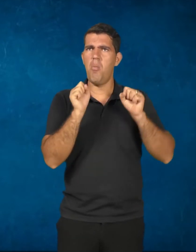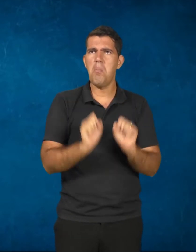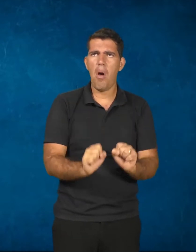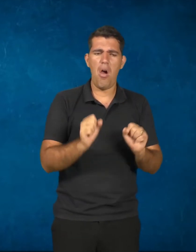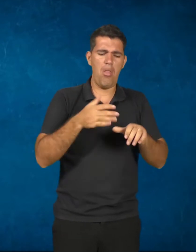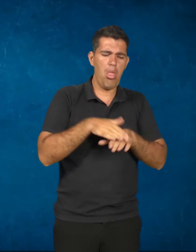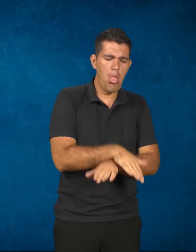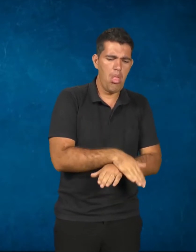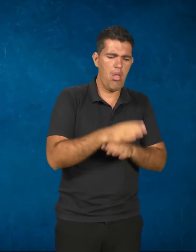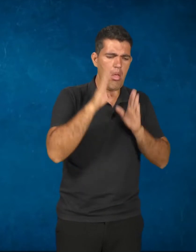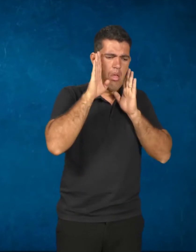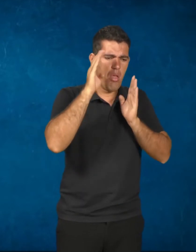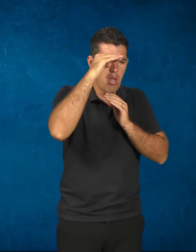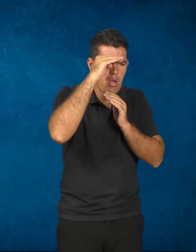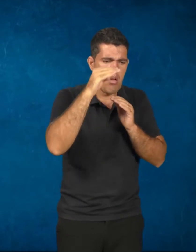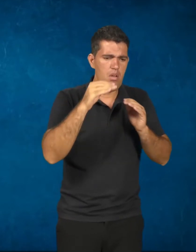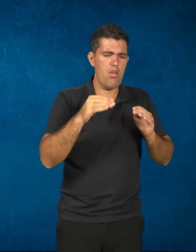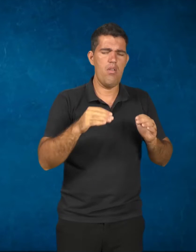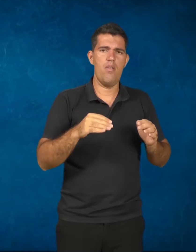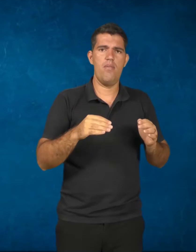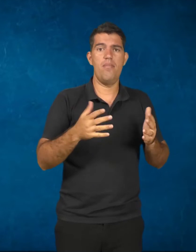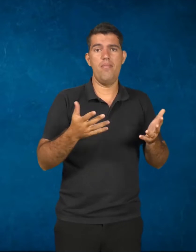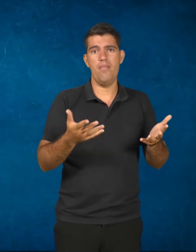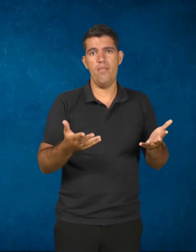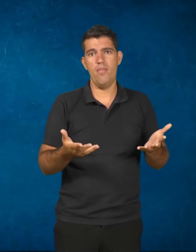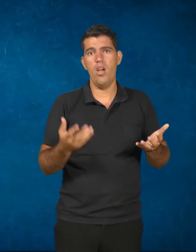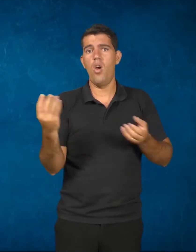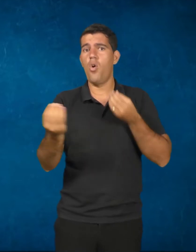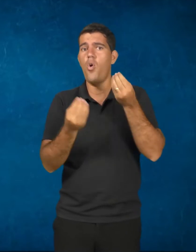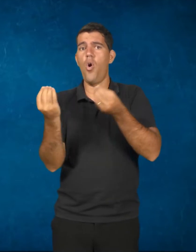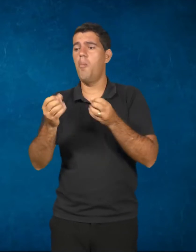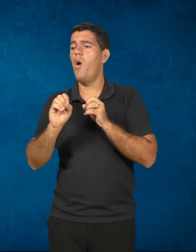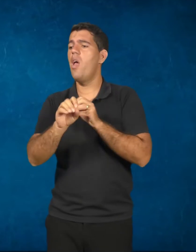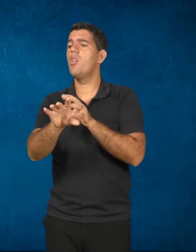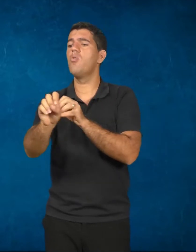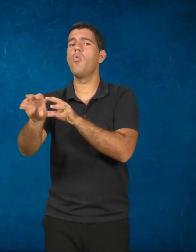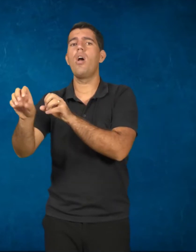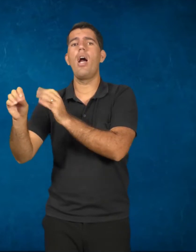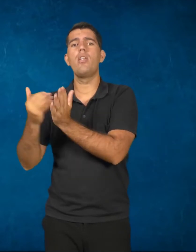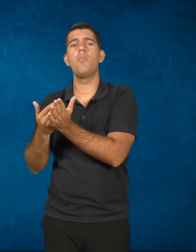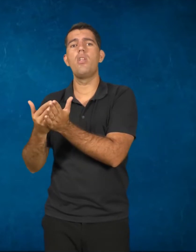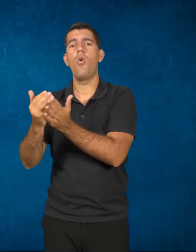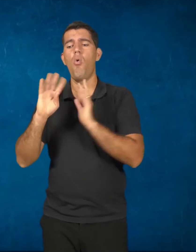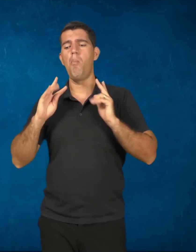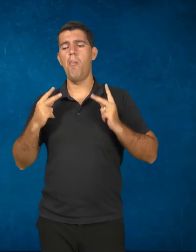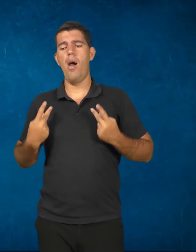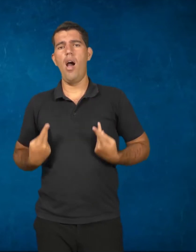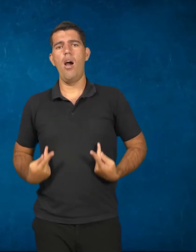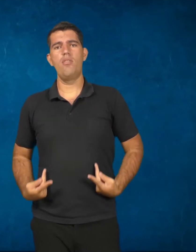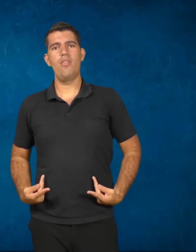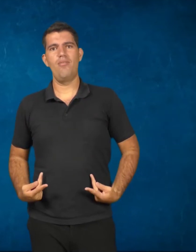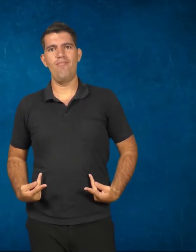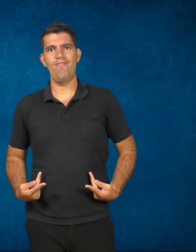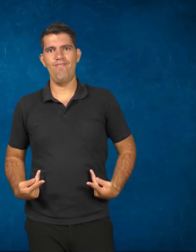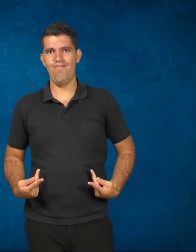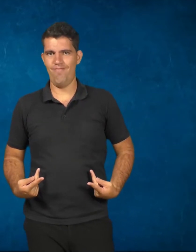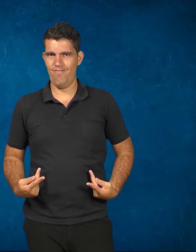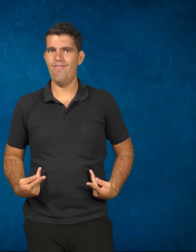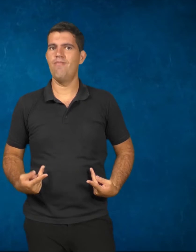embrutecedor, como pode ser princípio educativo e humanizador? Essa foi um mote levantado por esses